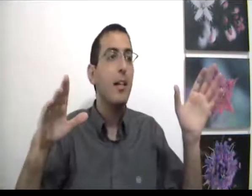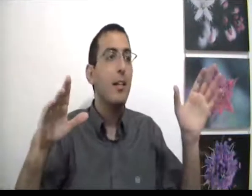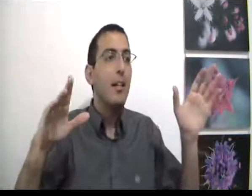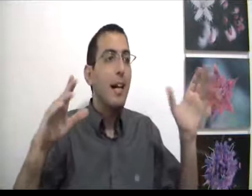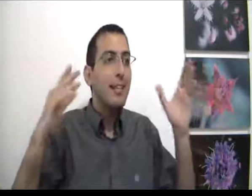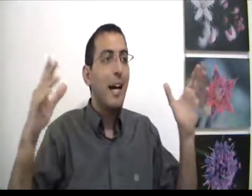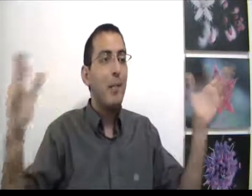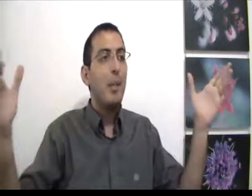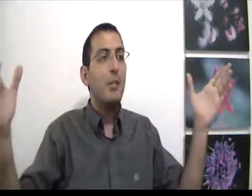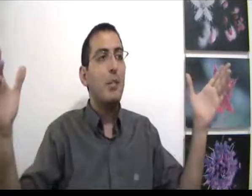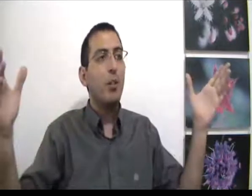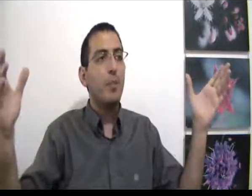עדיין מי אמר שזה טוב